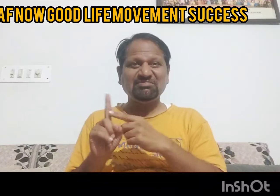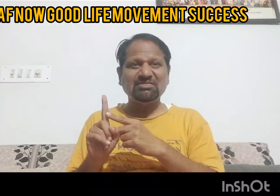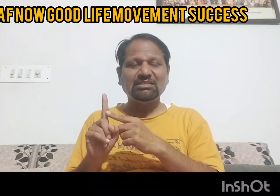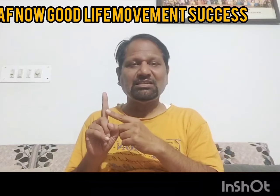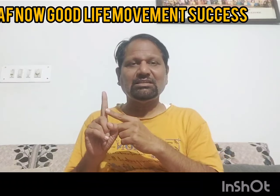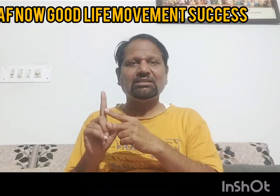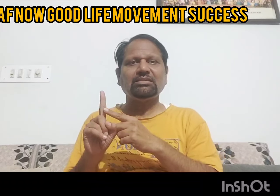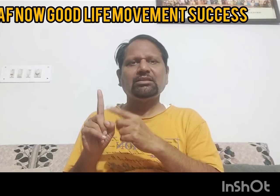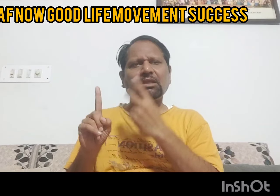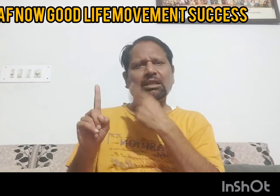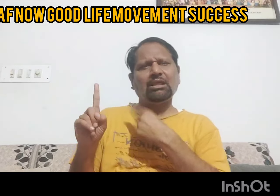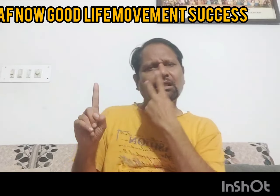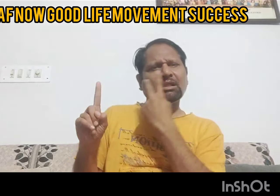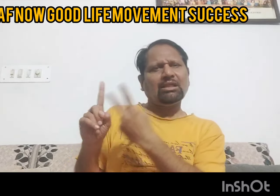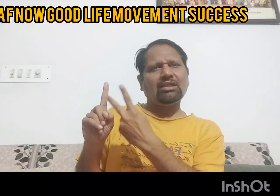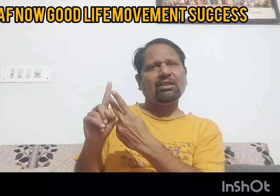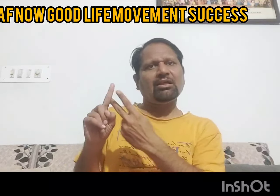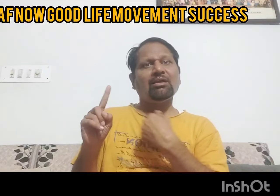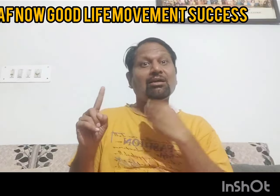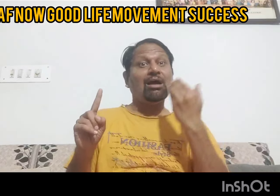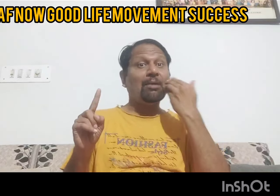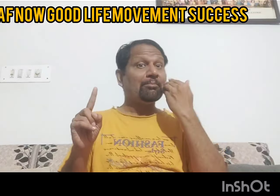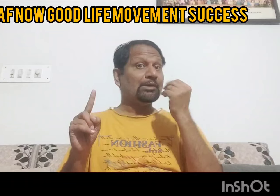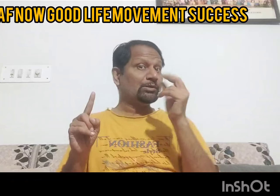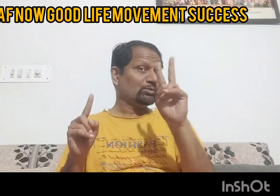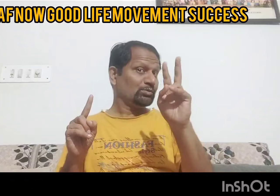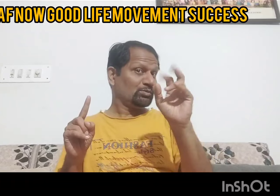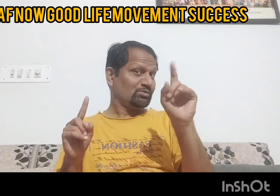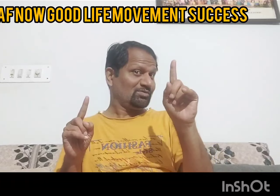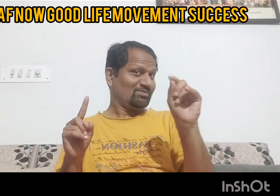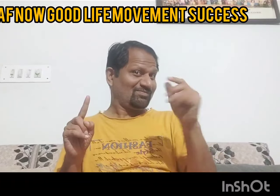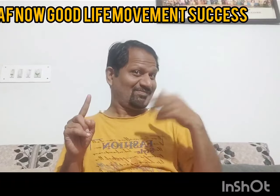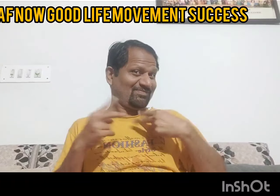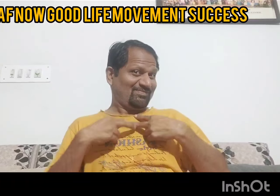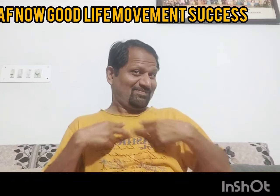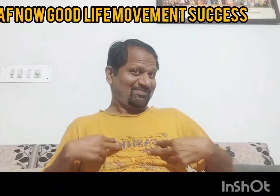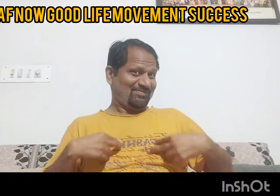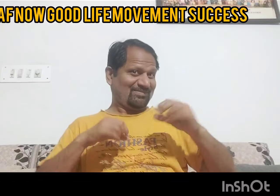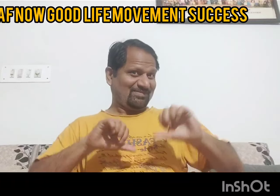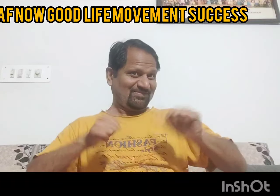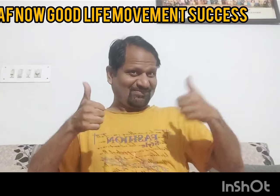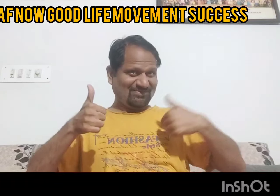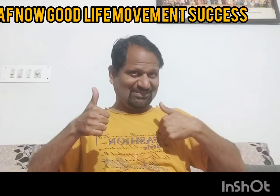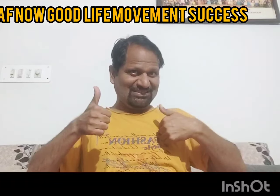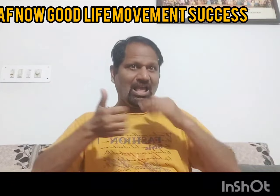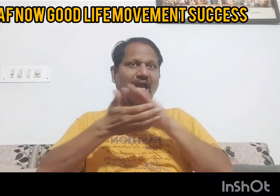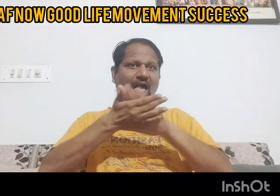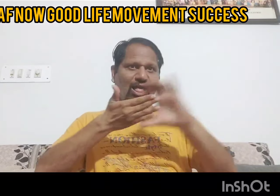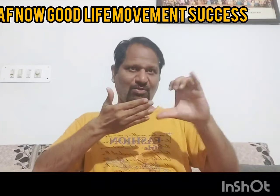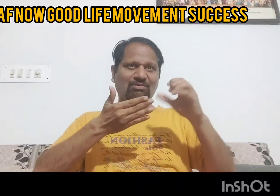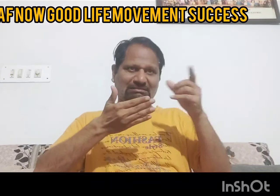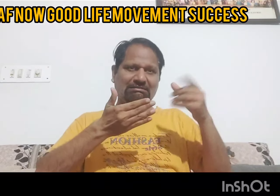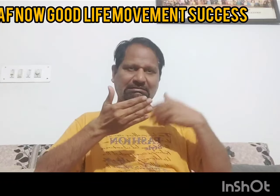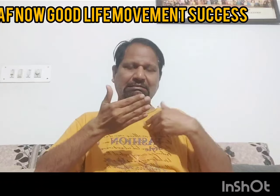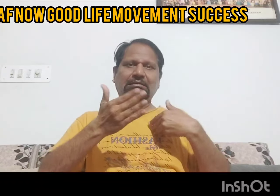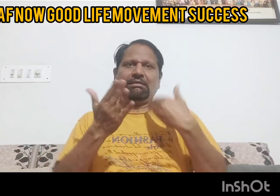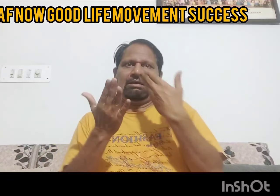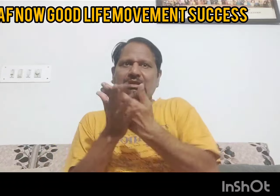और उस केस में मैंने जब देखा कि मैंने 2010 में वकालत की पढ़ाई की